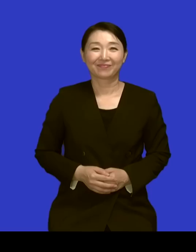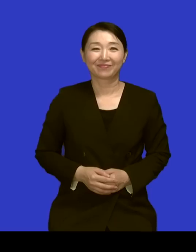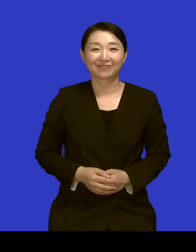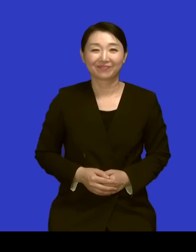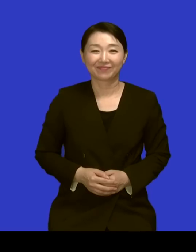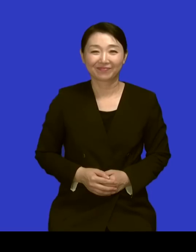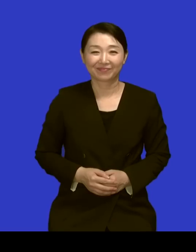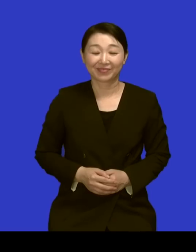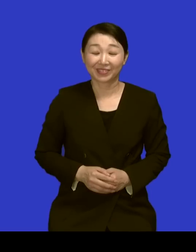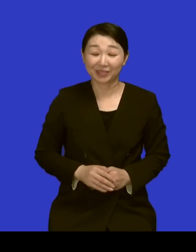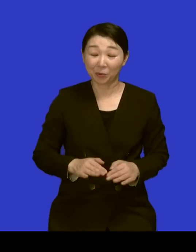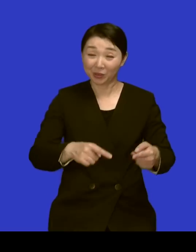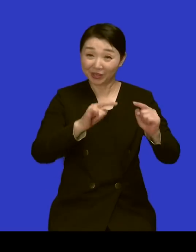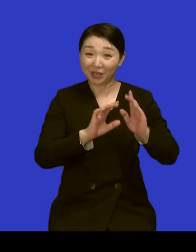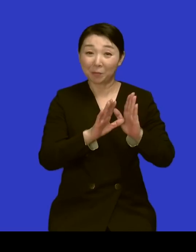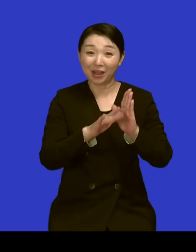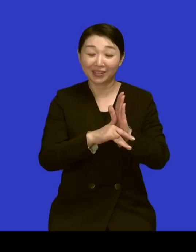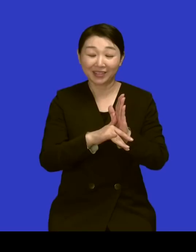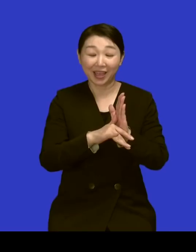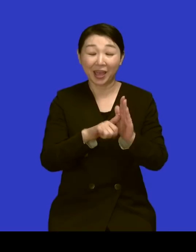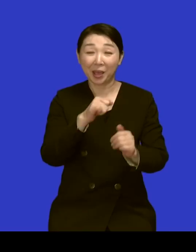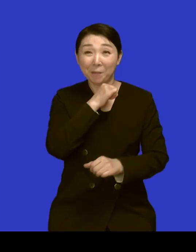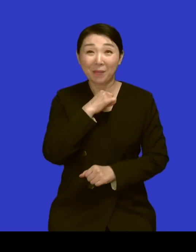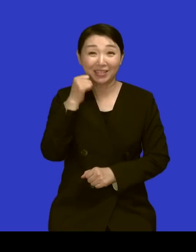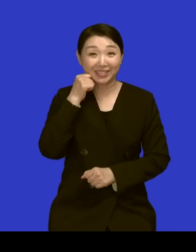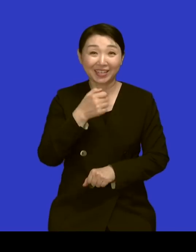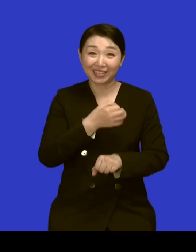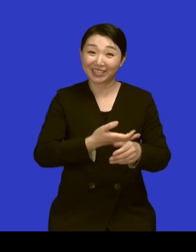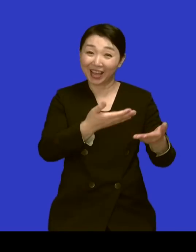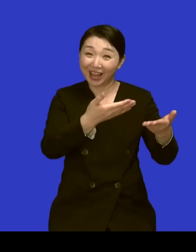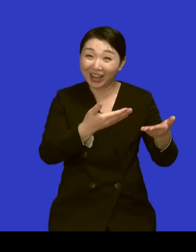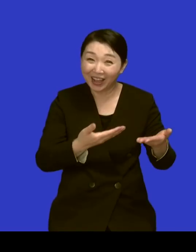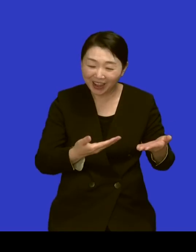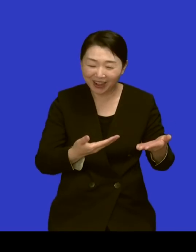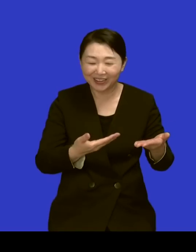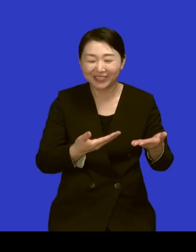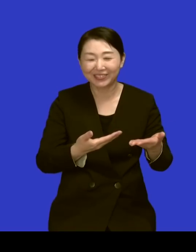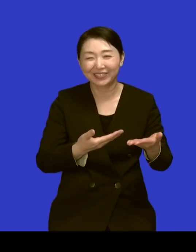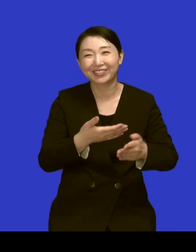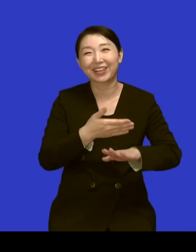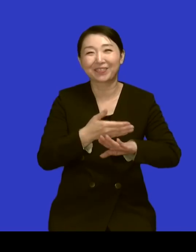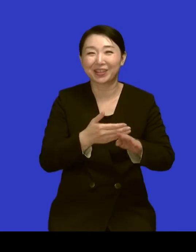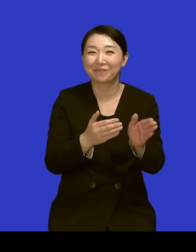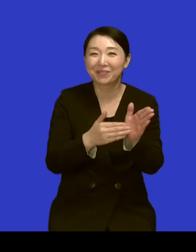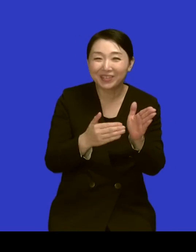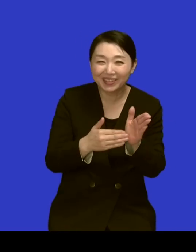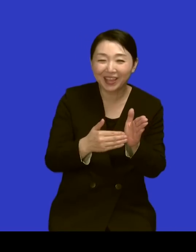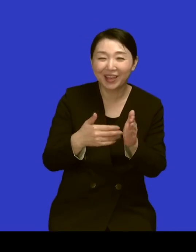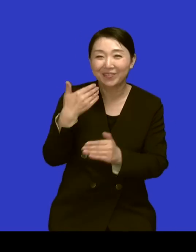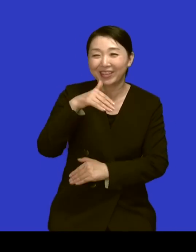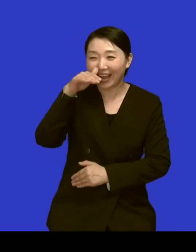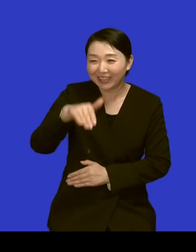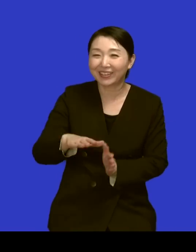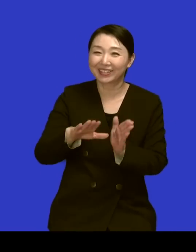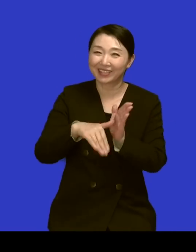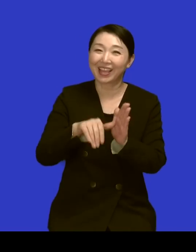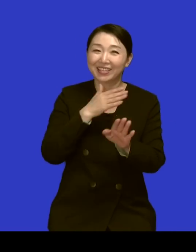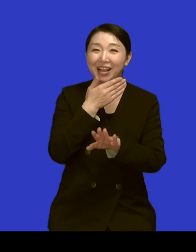선생님이 오시면서 이렇게 맛있는 간식까지 사주시고 계십니다 그건 비밀인데 저희가 당 떨어질 텐데 잘 먹었습니다 선생님